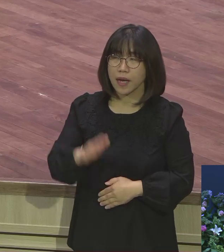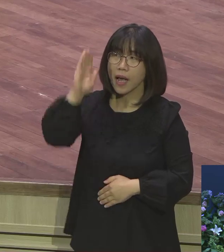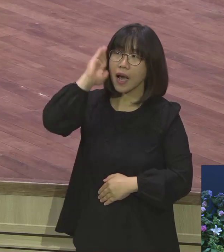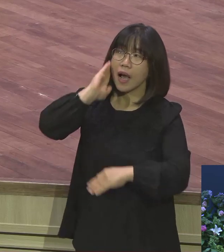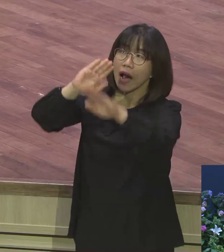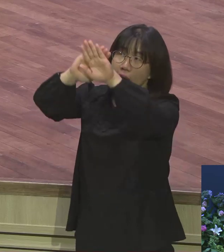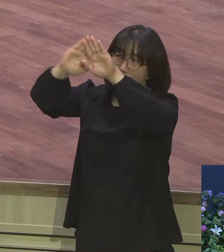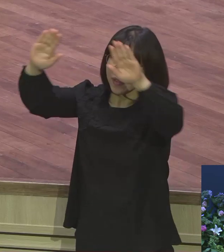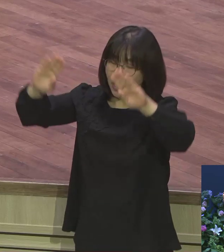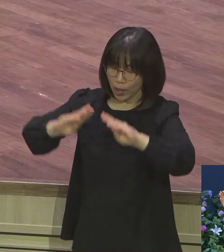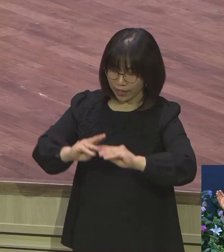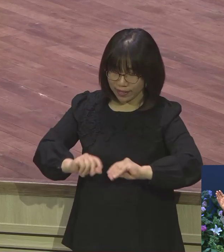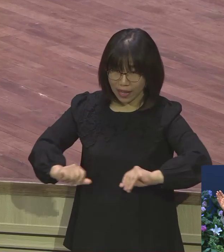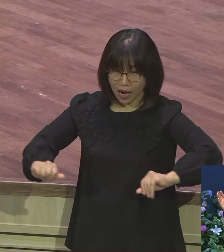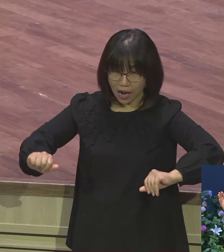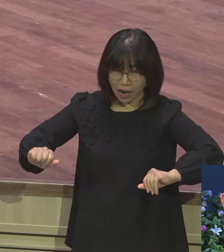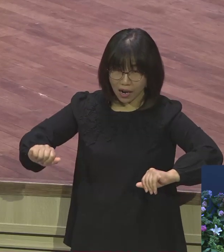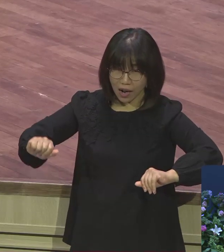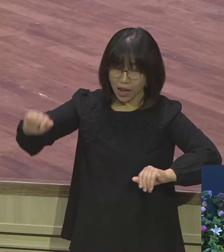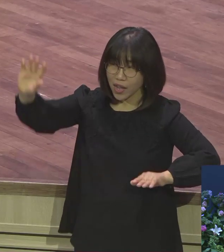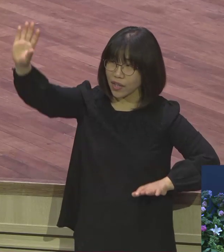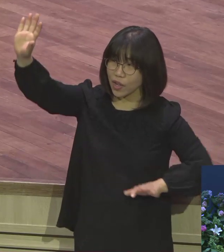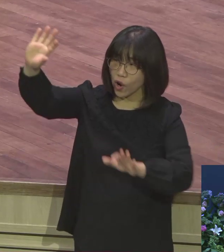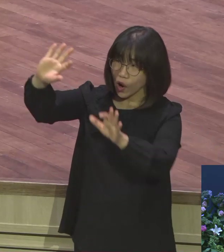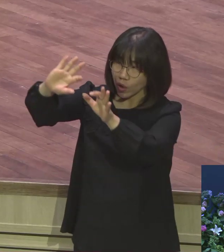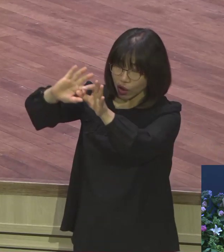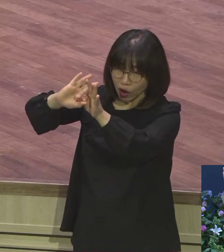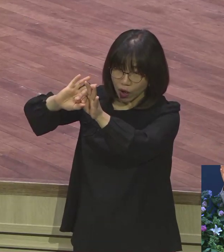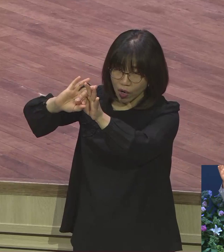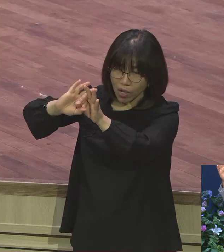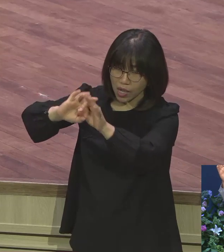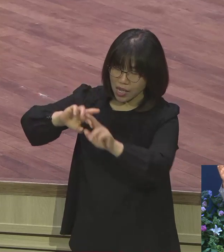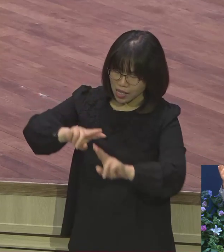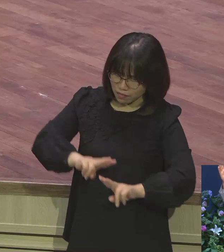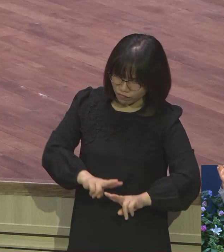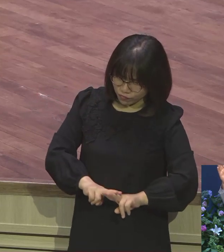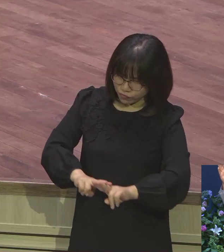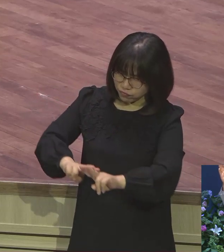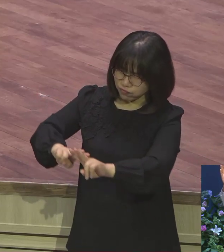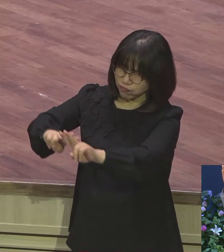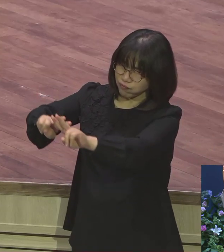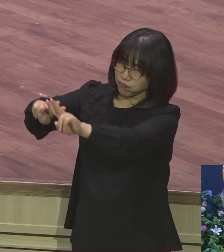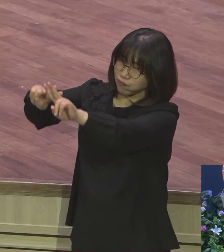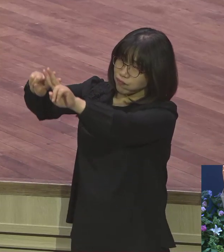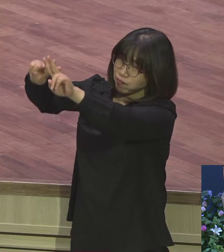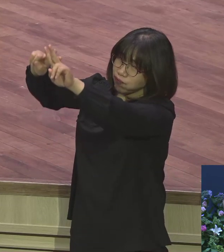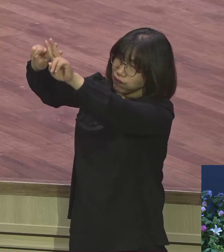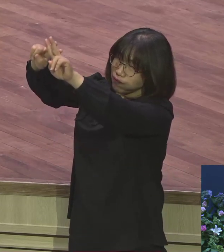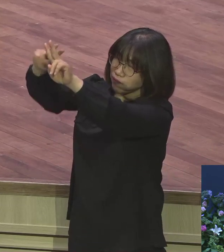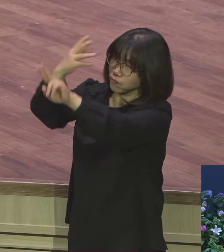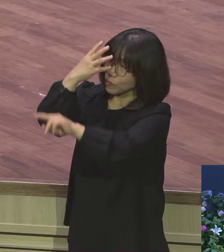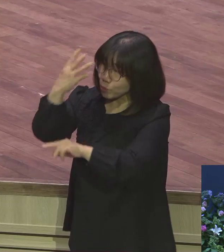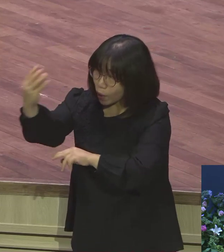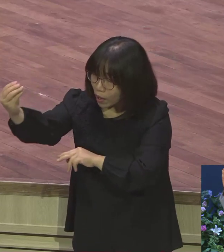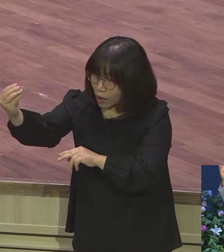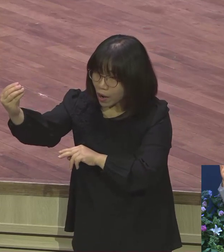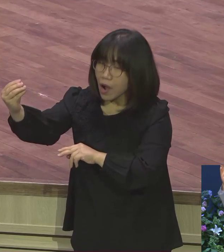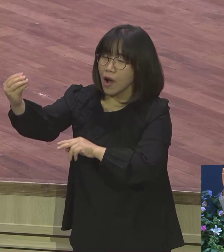연결된 사닭다리 이 사닭다리가 쫙 연결되는데 거기에서 이 주의 사자들이 왕내를 오르락